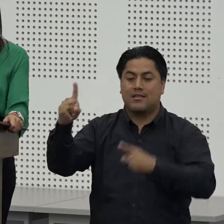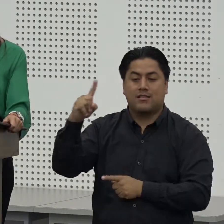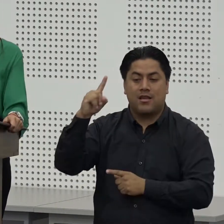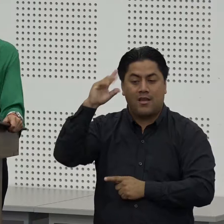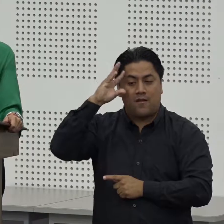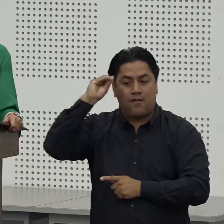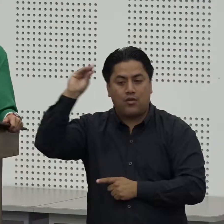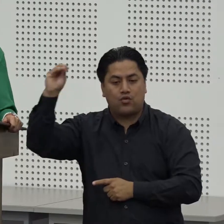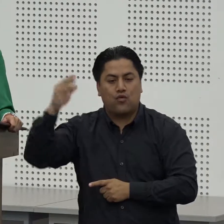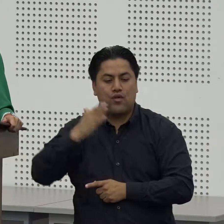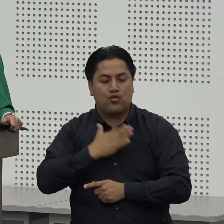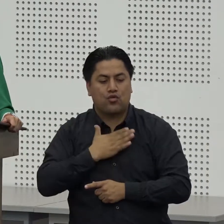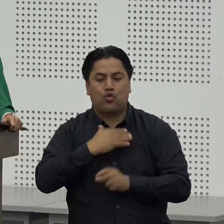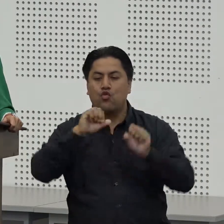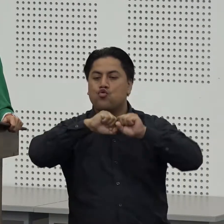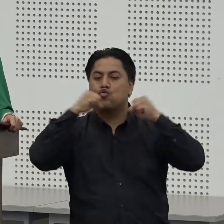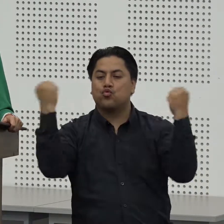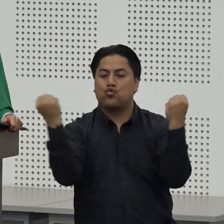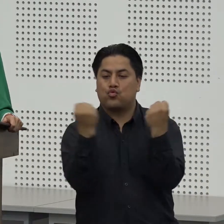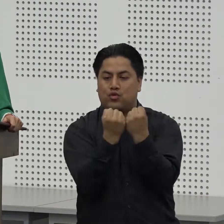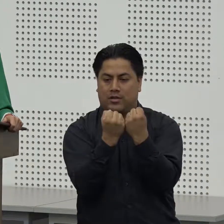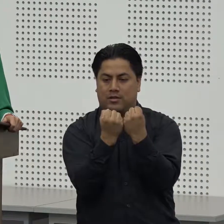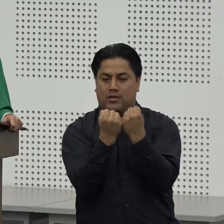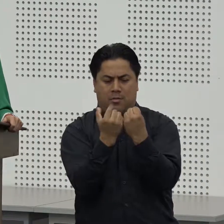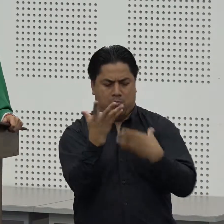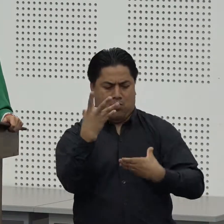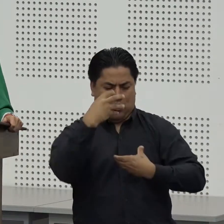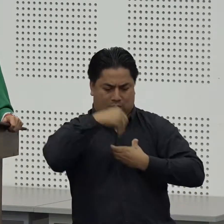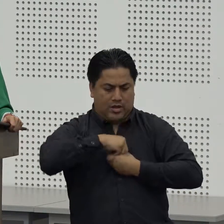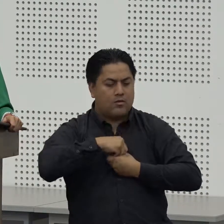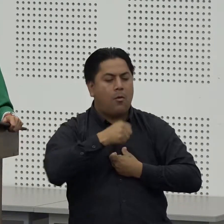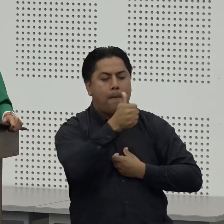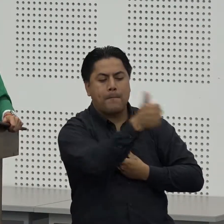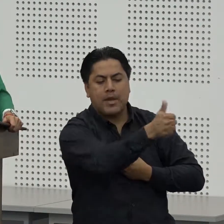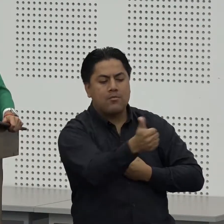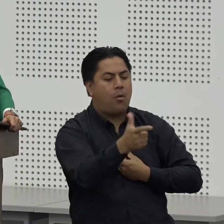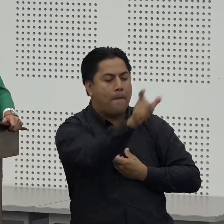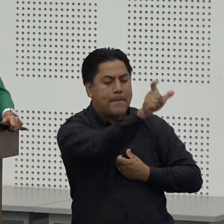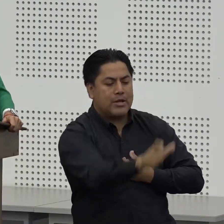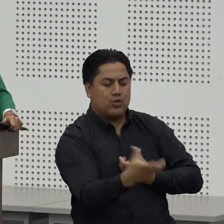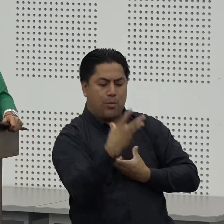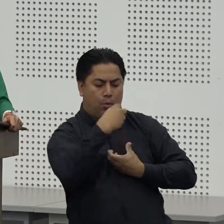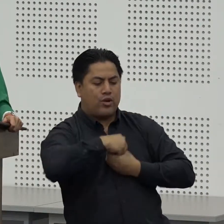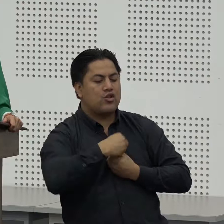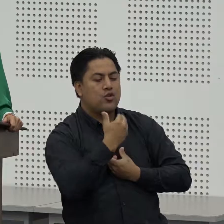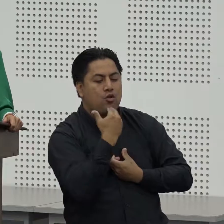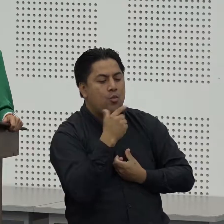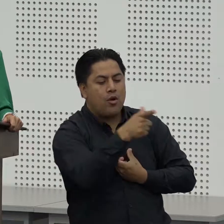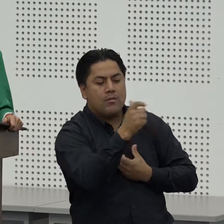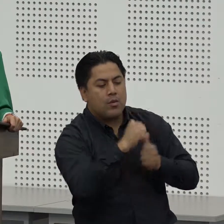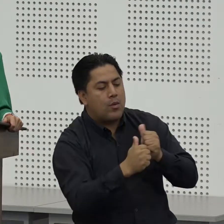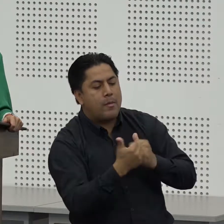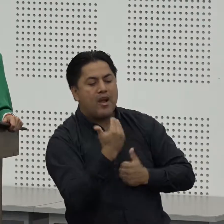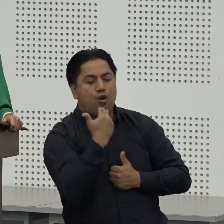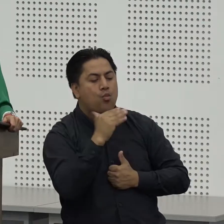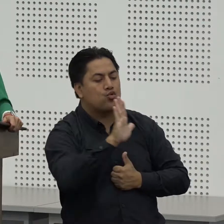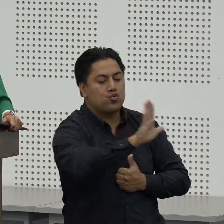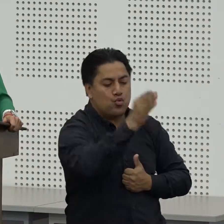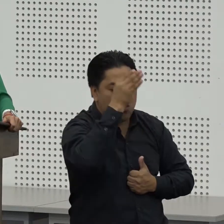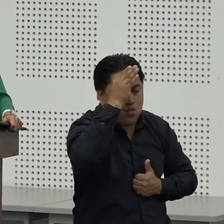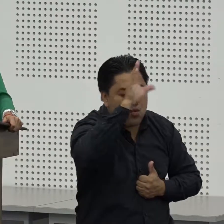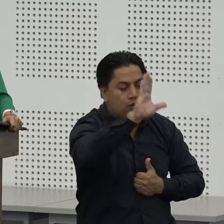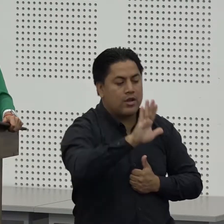enfoque socio-antropológico que parte desde el ser humano desde su esencia se habla de una cultura